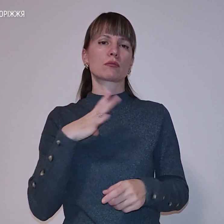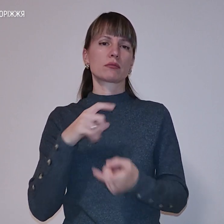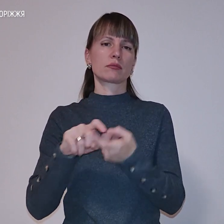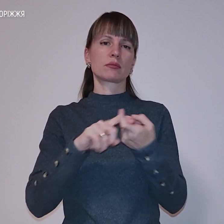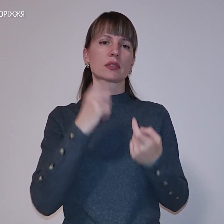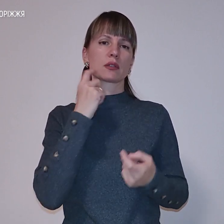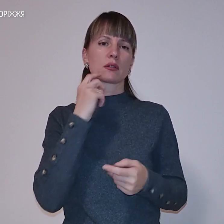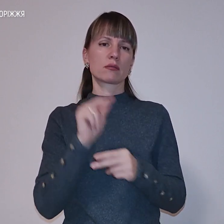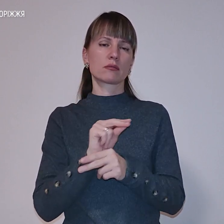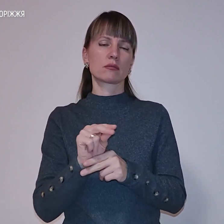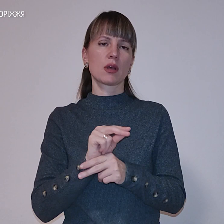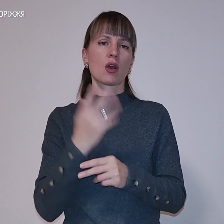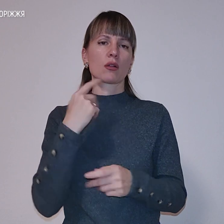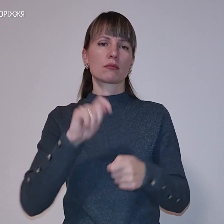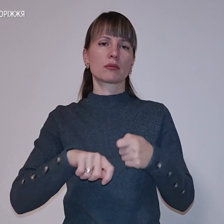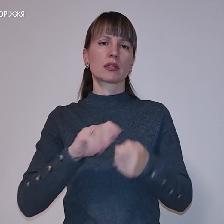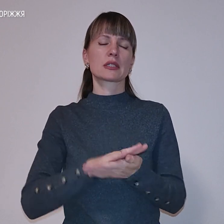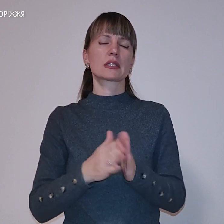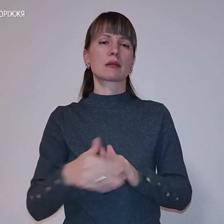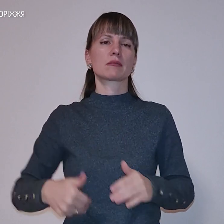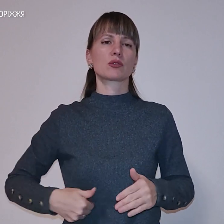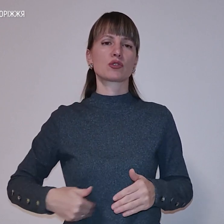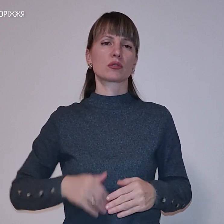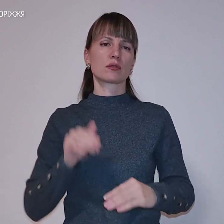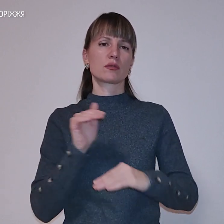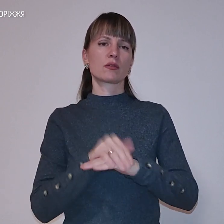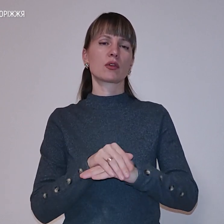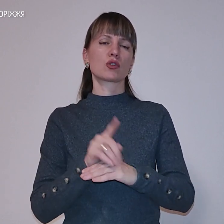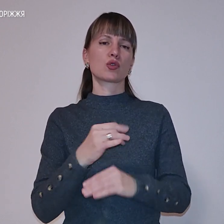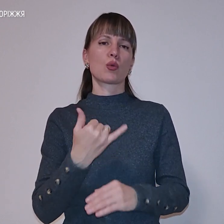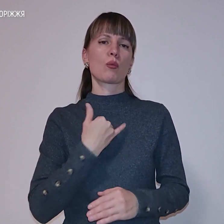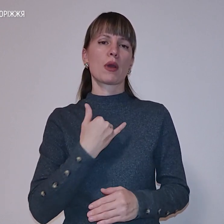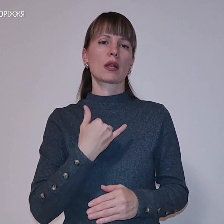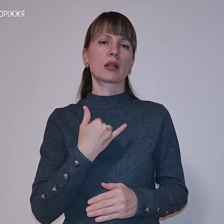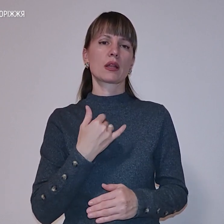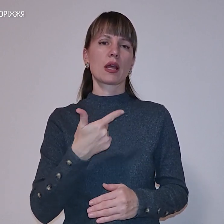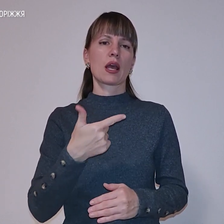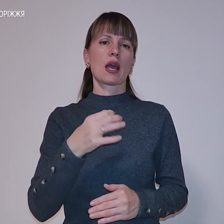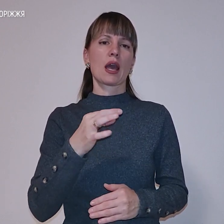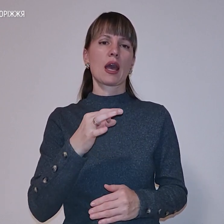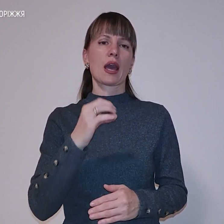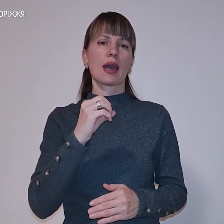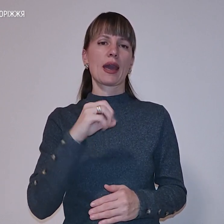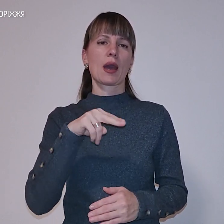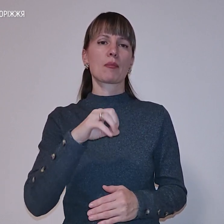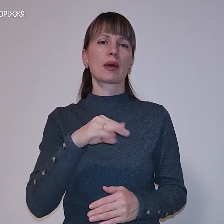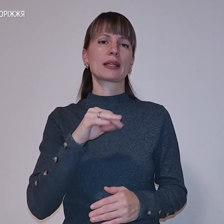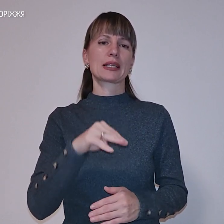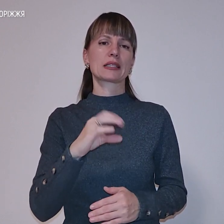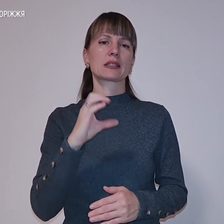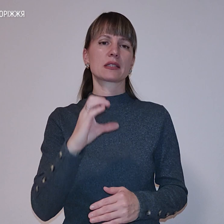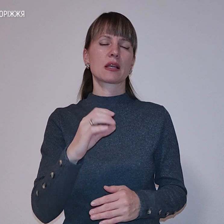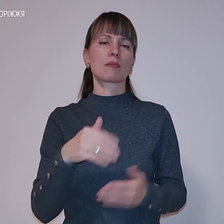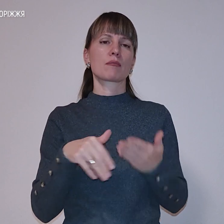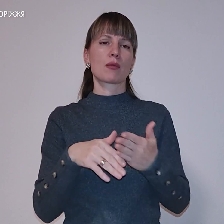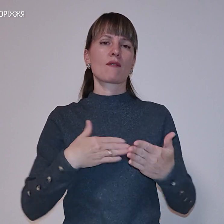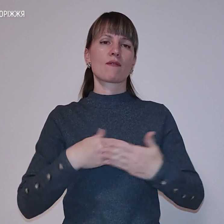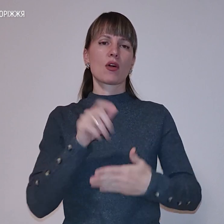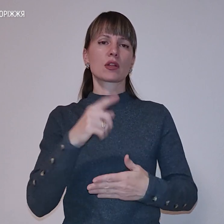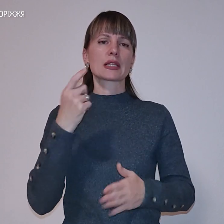Коли перевіряв стан печінки, виявилося, що в мене гепатит С. За допомогою волонтерів дізнався, що